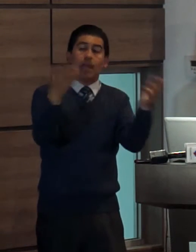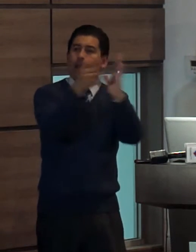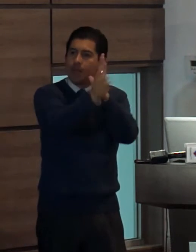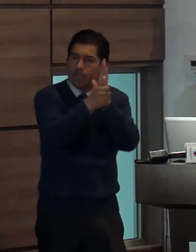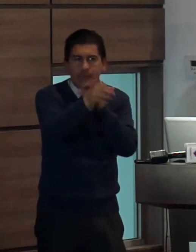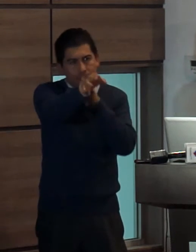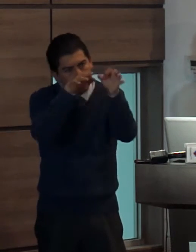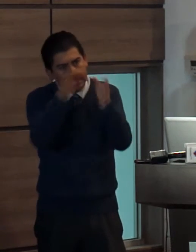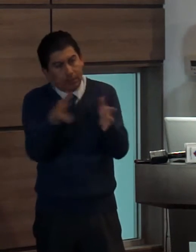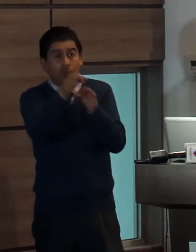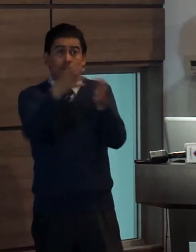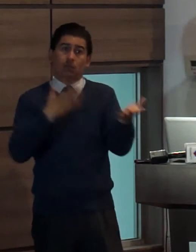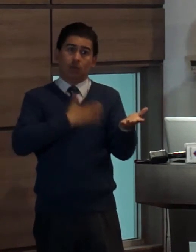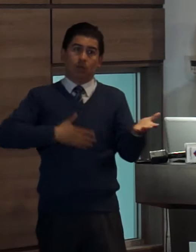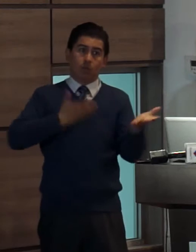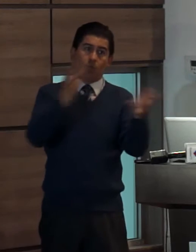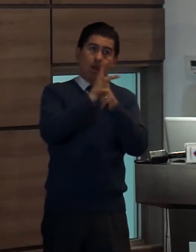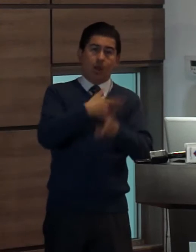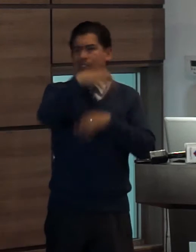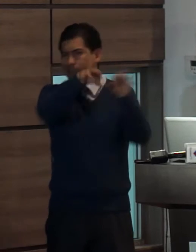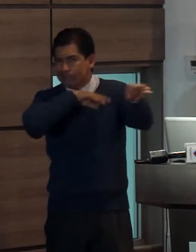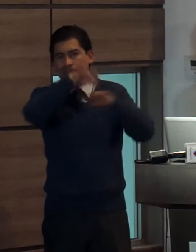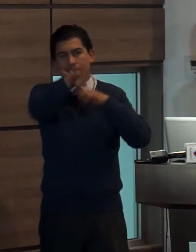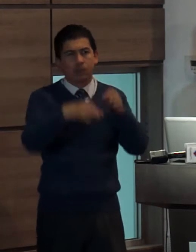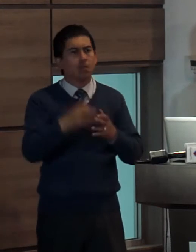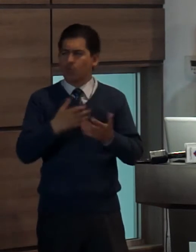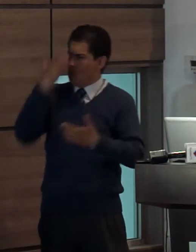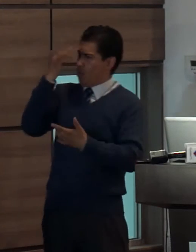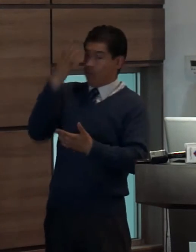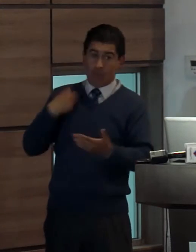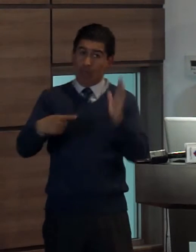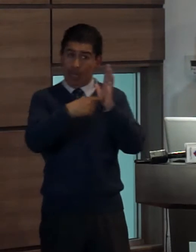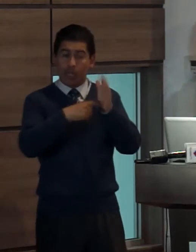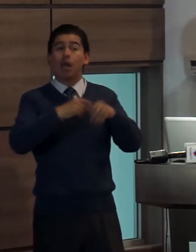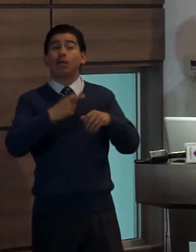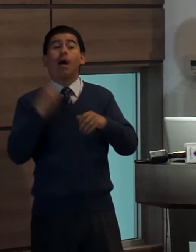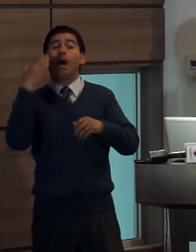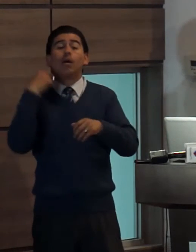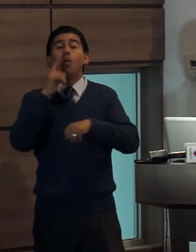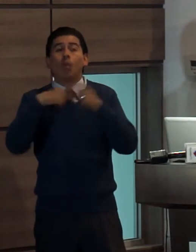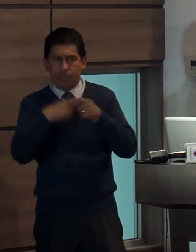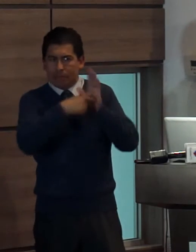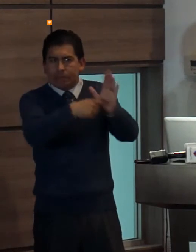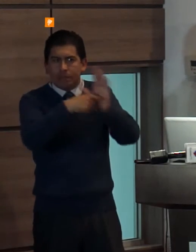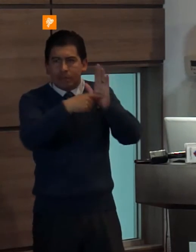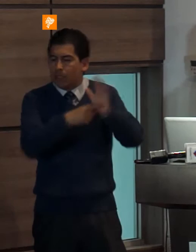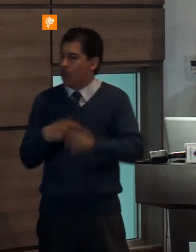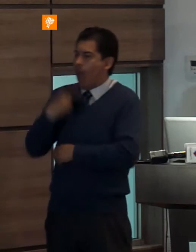aplicación de criterios de protección en las franjas de protección reforzada de los medios de comunicación